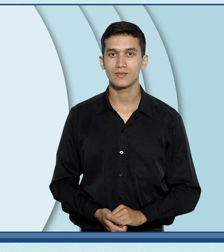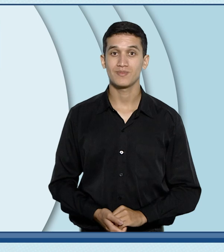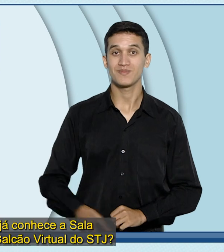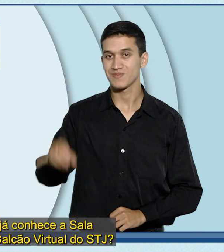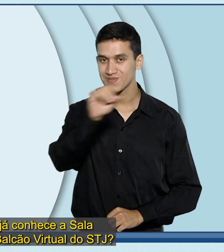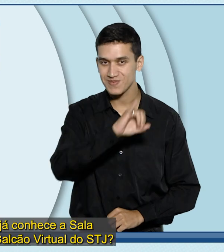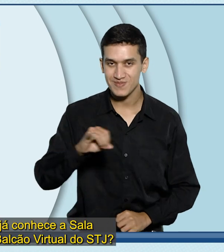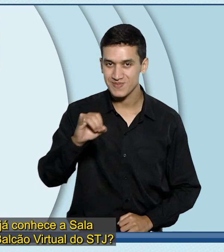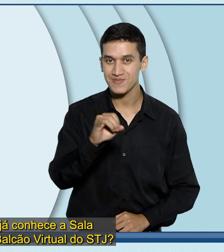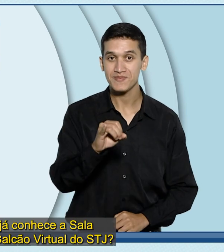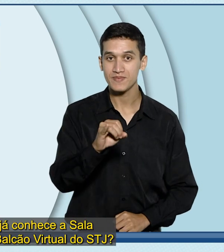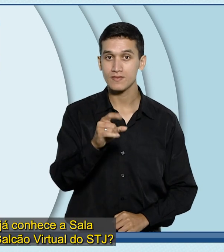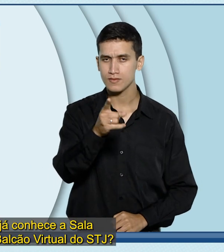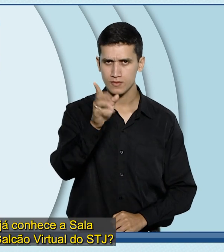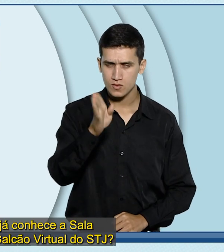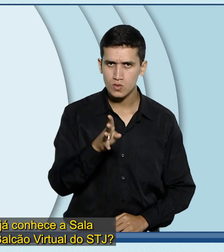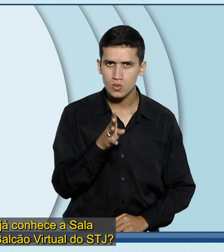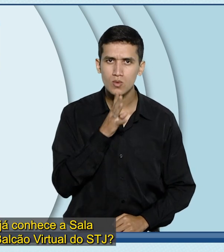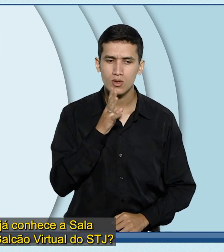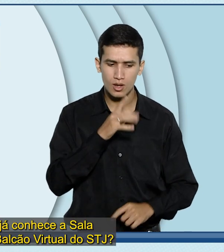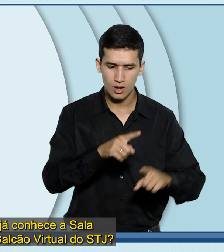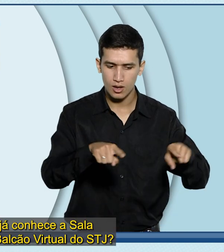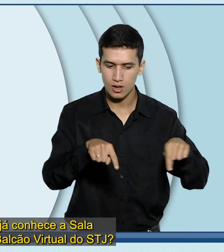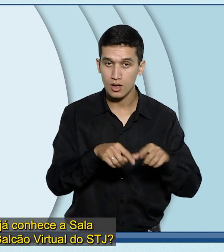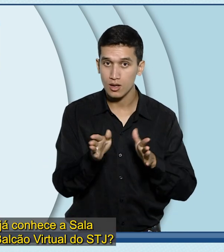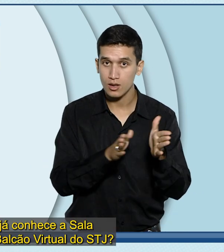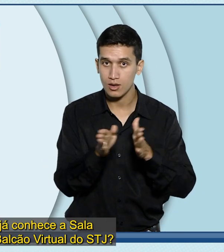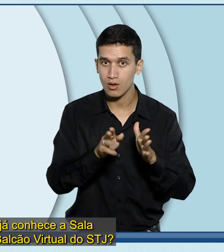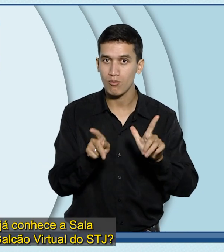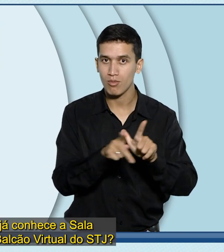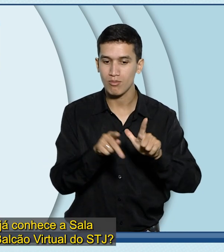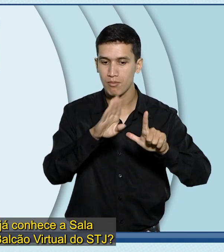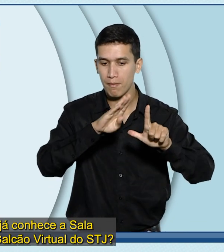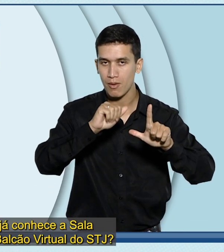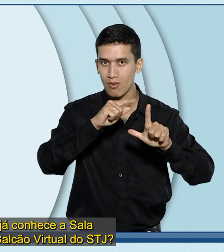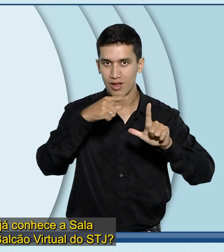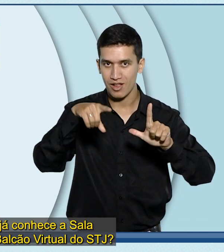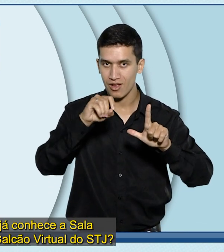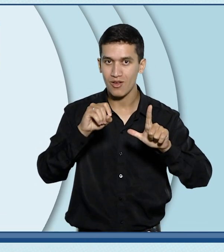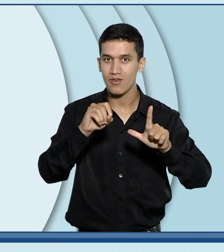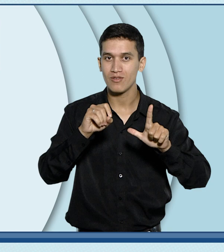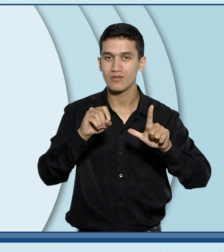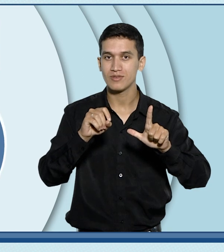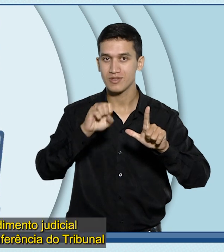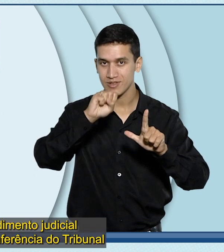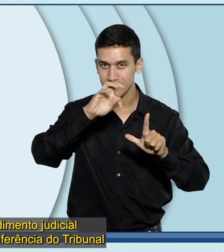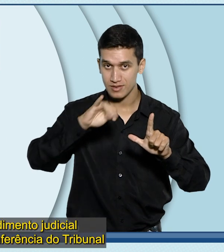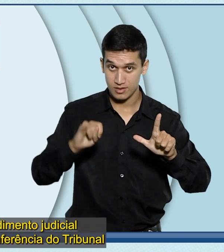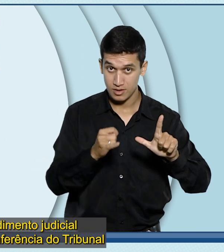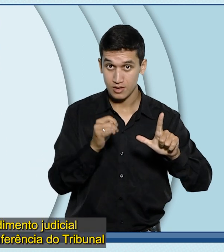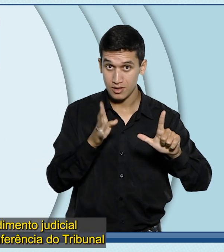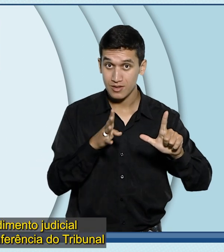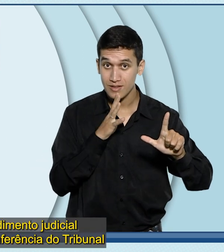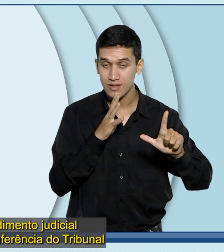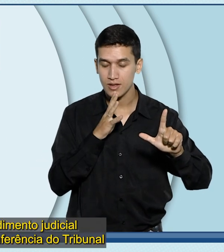Olá! Você já conhece a sala acessível do Balcão Virtual do STJ? O atendimento judicial por